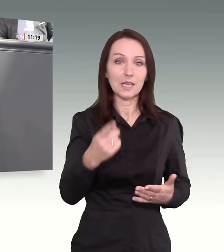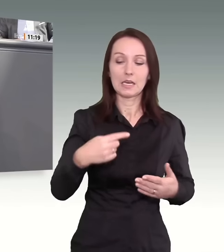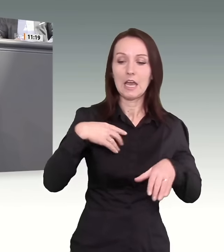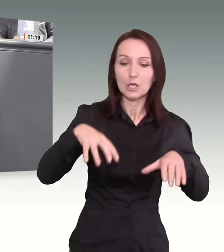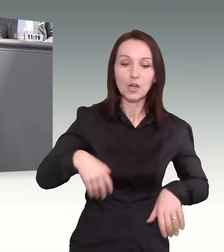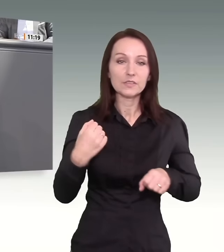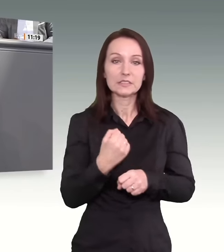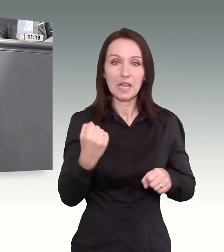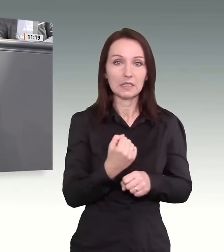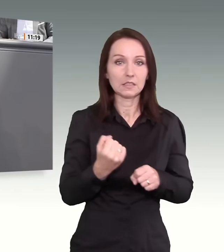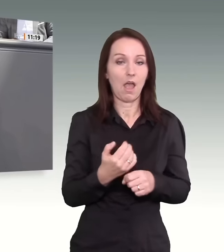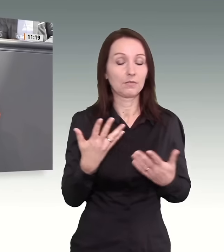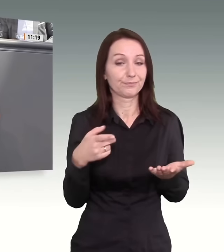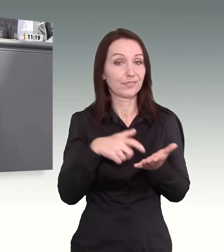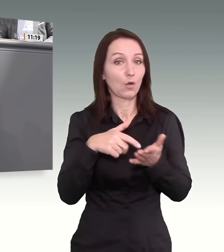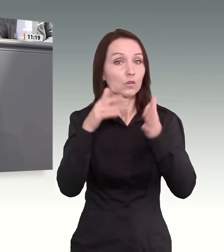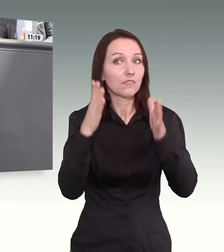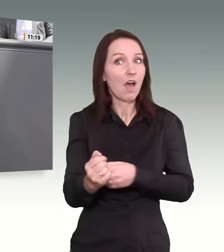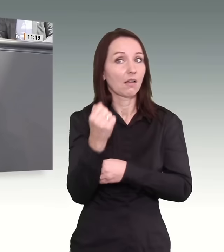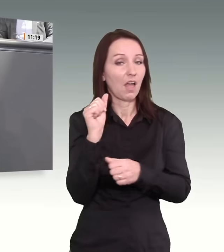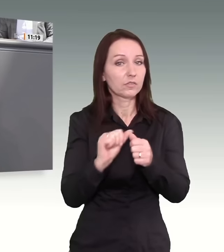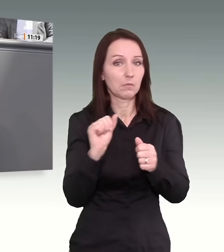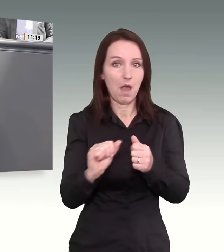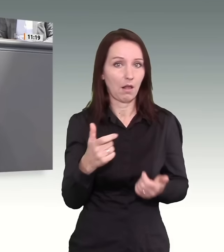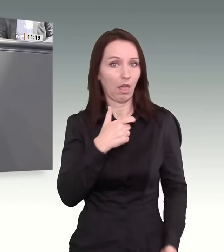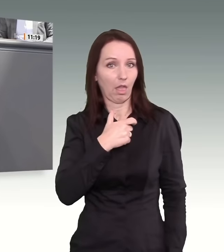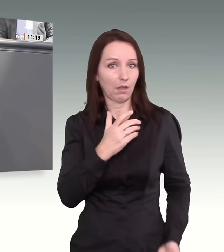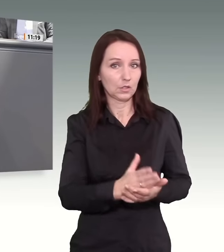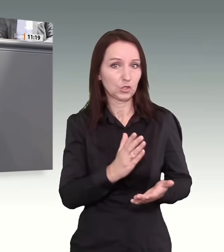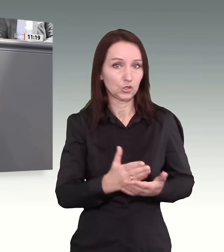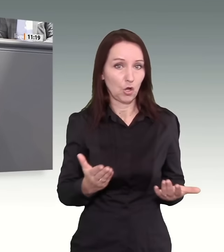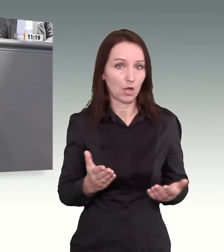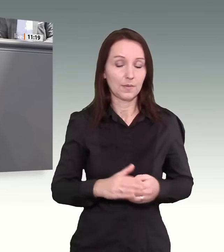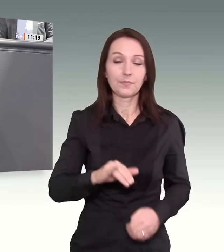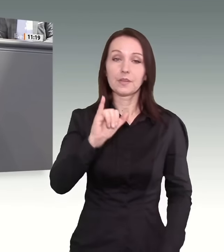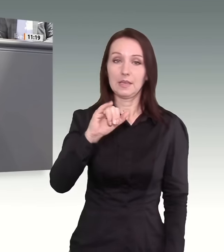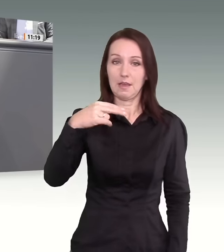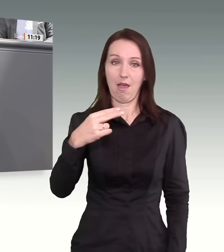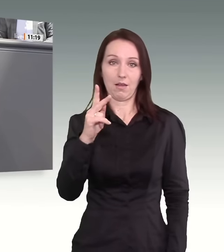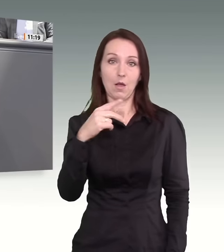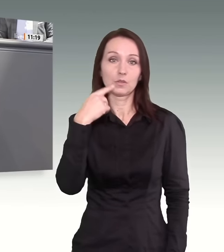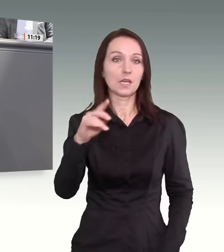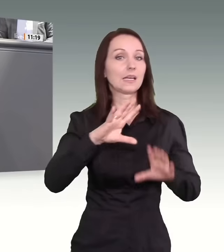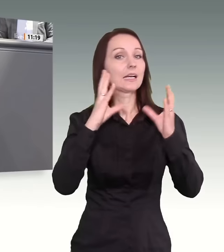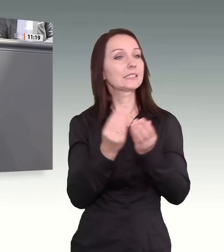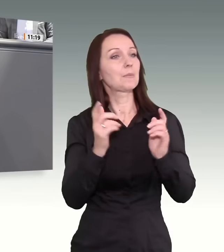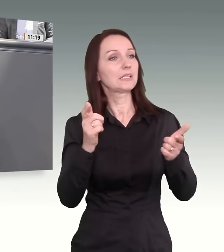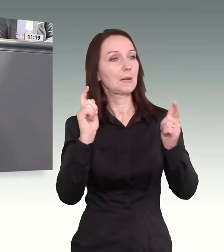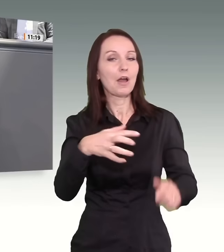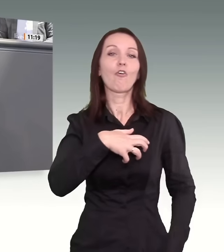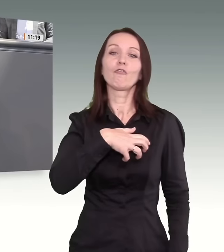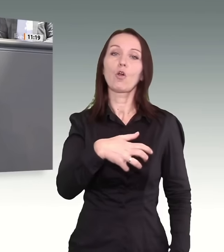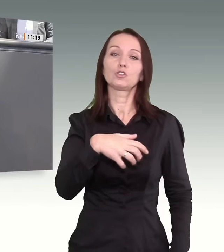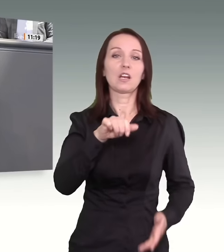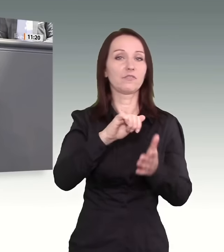Fachkräftemangels. Die IHK beziffert den gesamtgesellschaftlichen Wohlstandsverlust